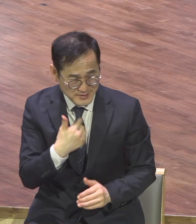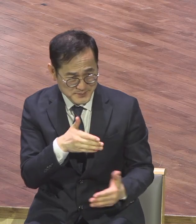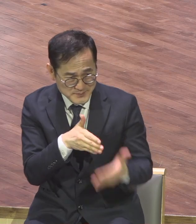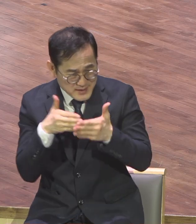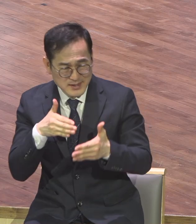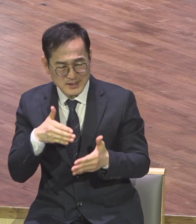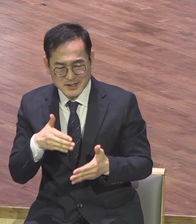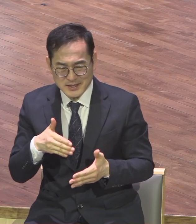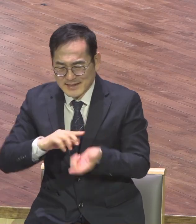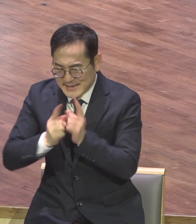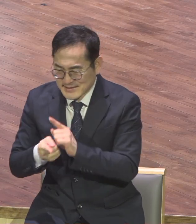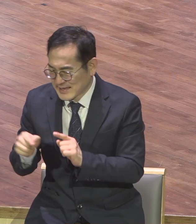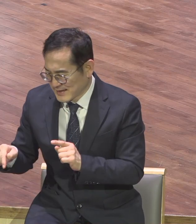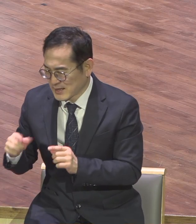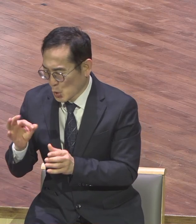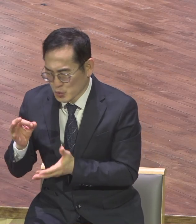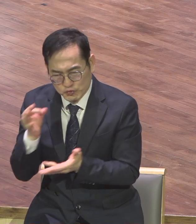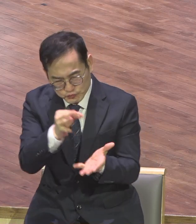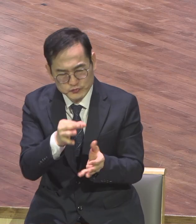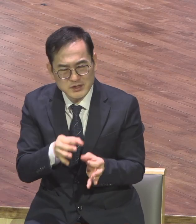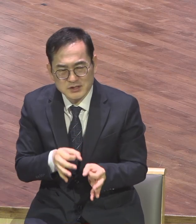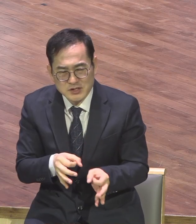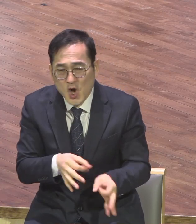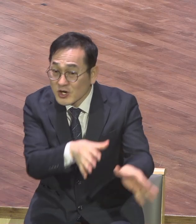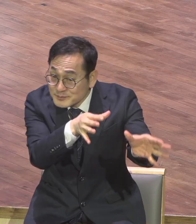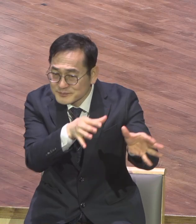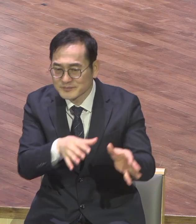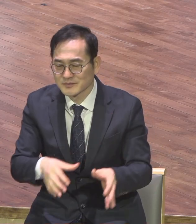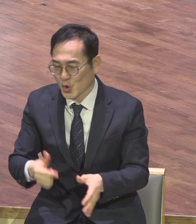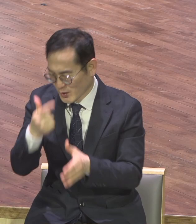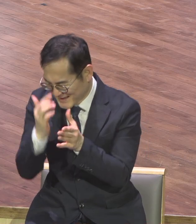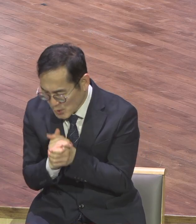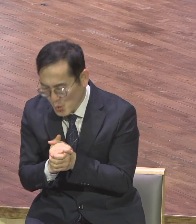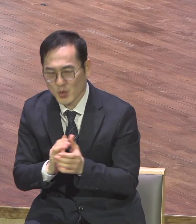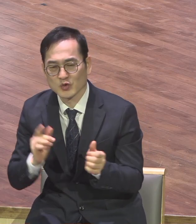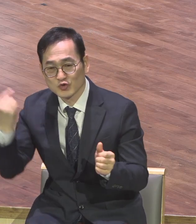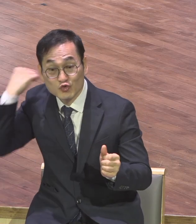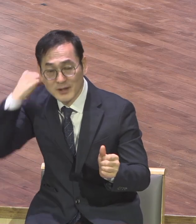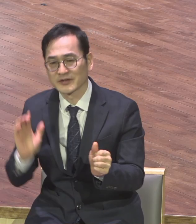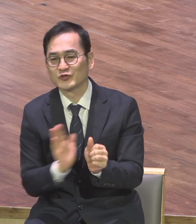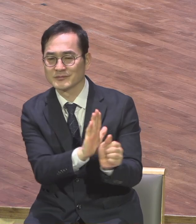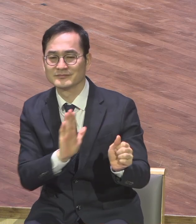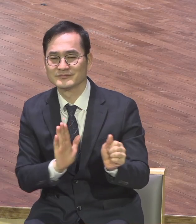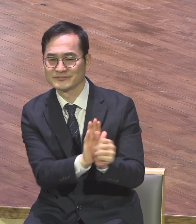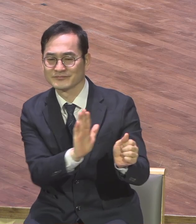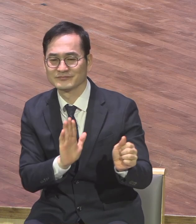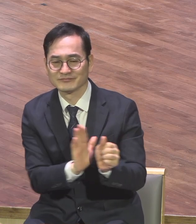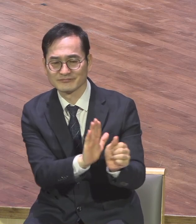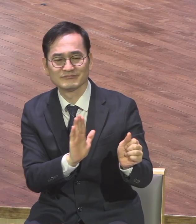가나 나는 그분을 해서 기도하고 간 분들은 이분들을 위해서 함께 소식 전하면서 서로 서로 소통하고